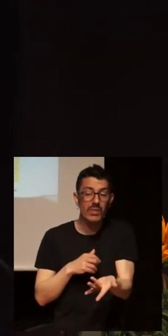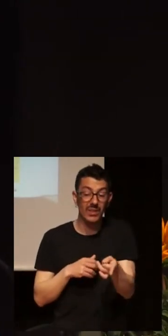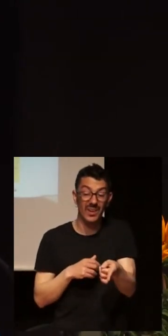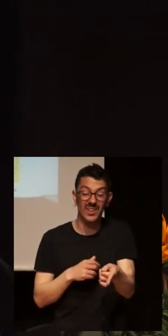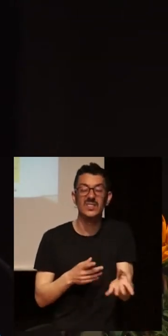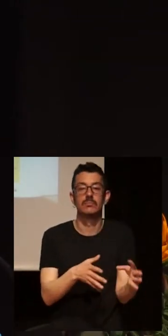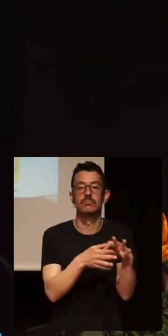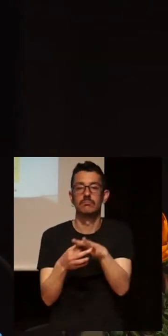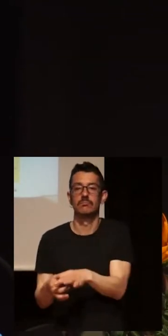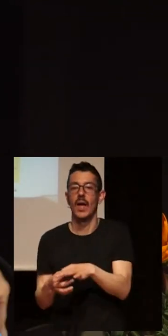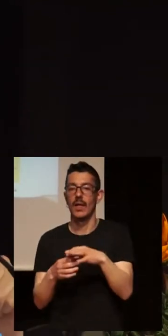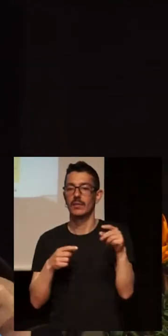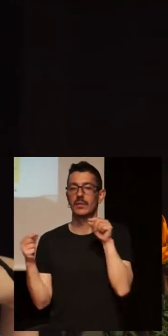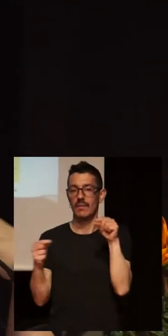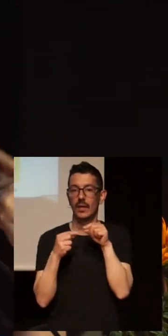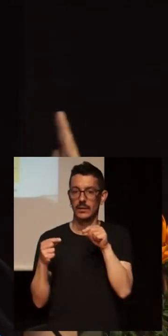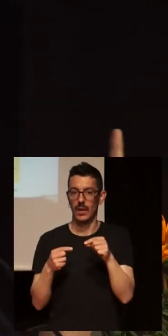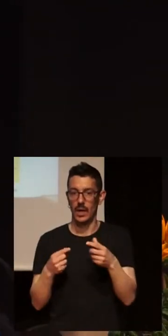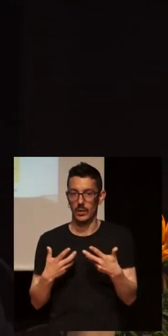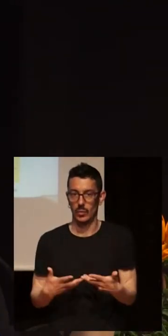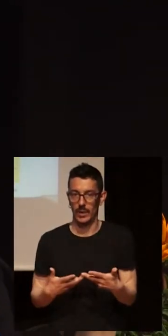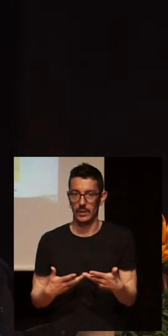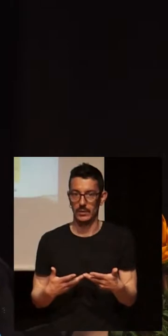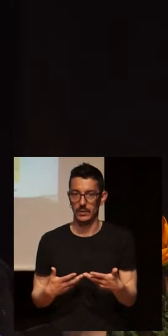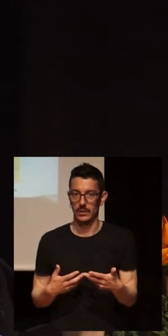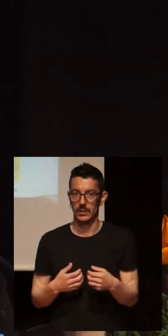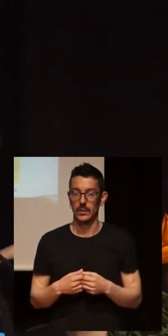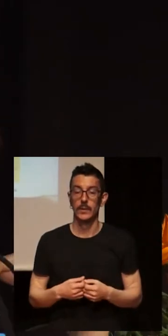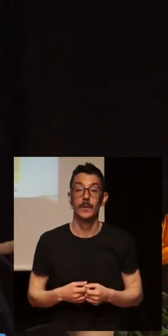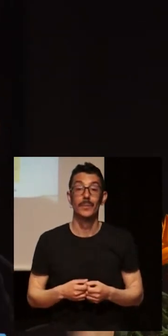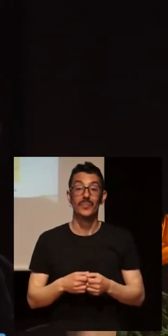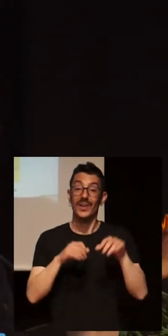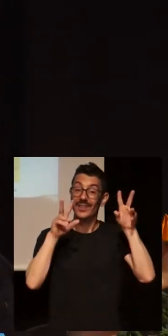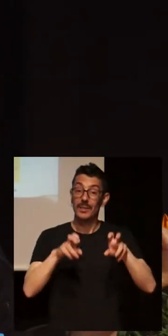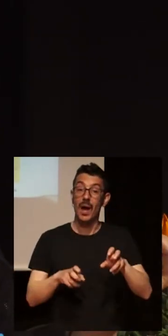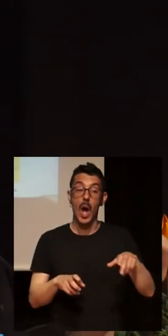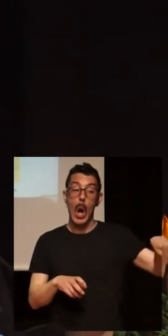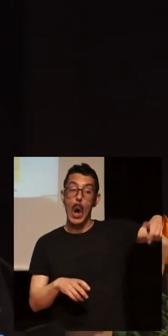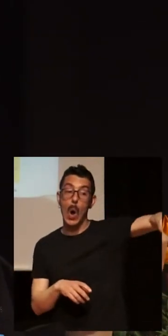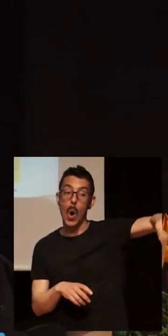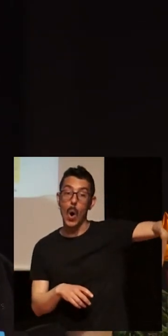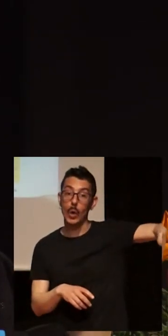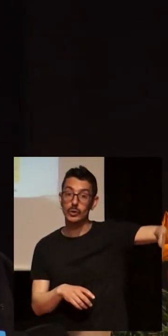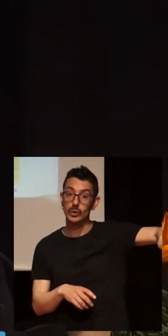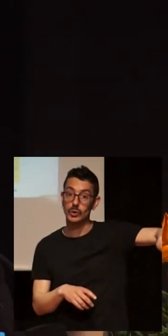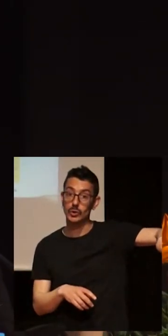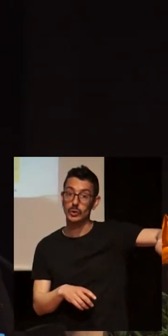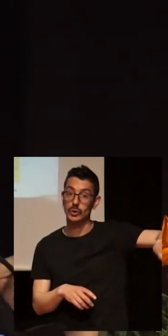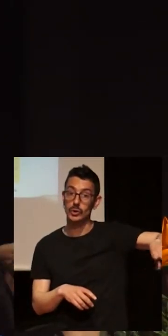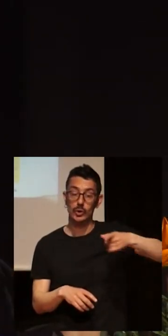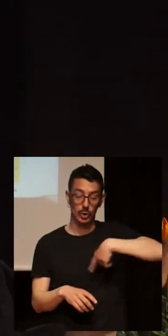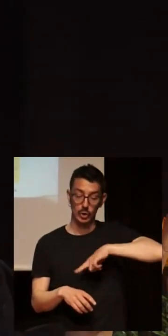otredad means that it is something of the others, and when it is something of the others, we generate categories, but we are generating